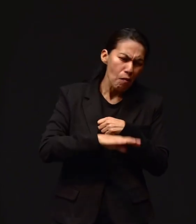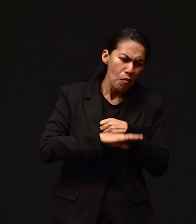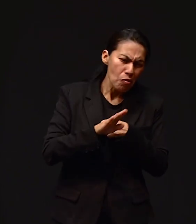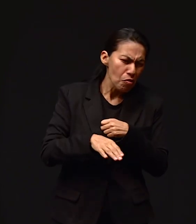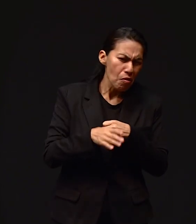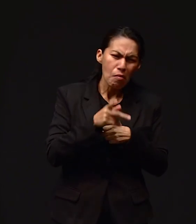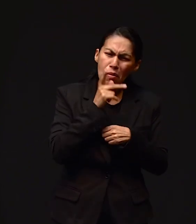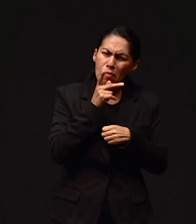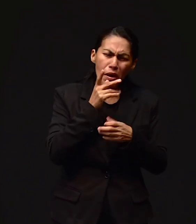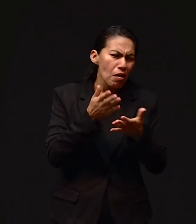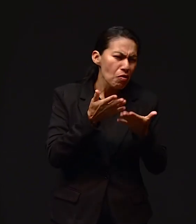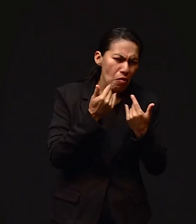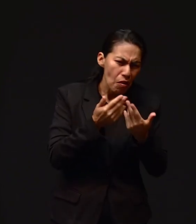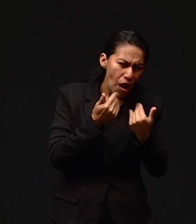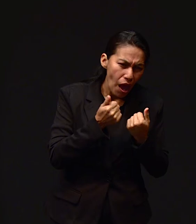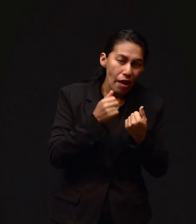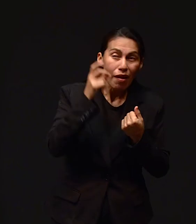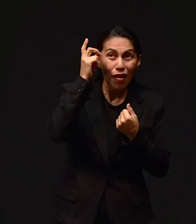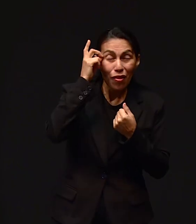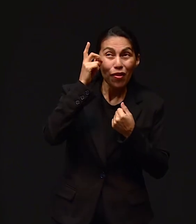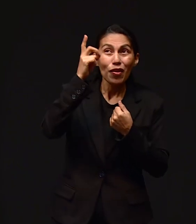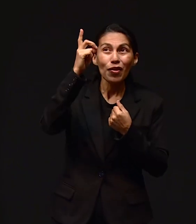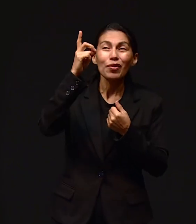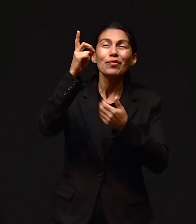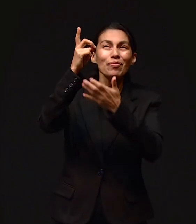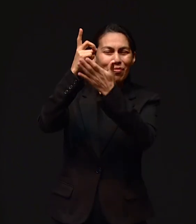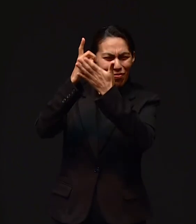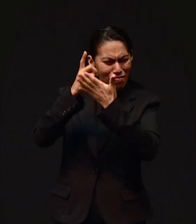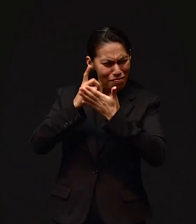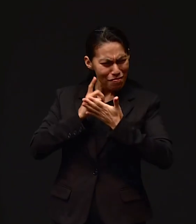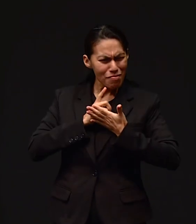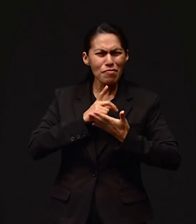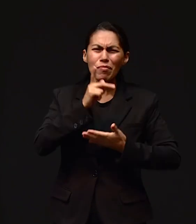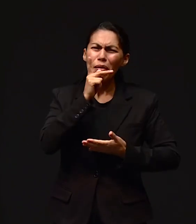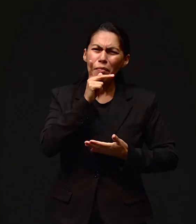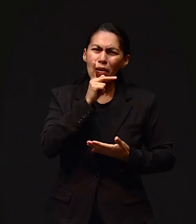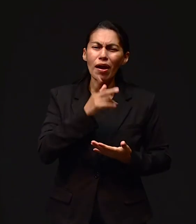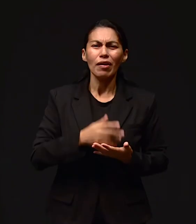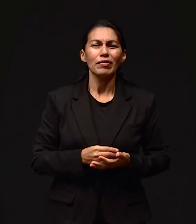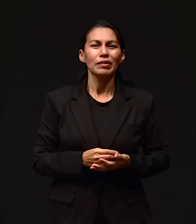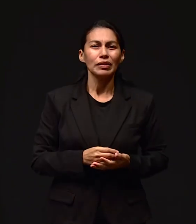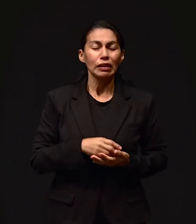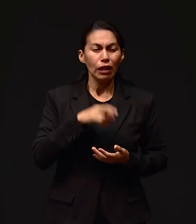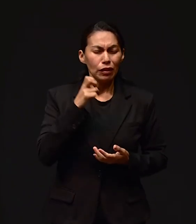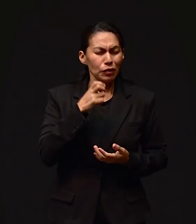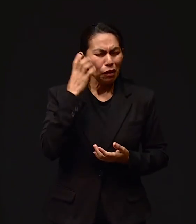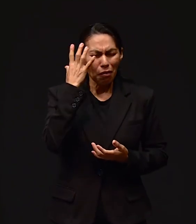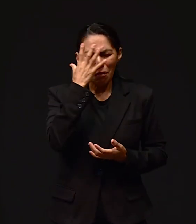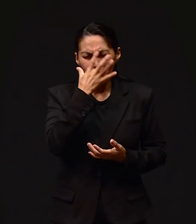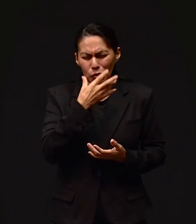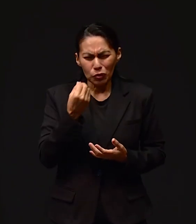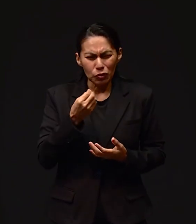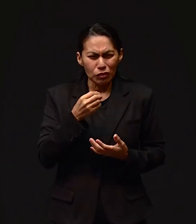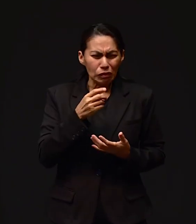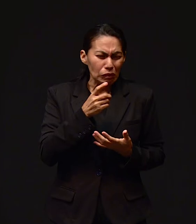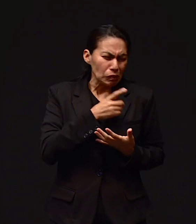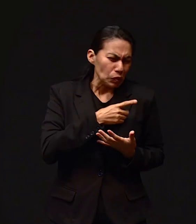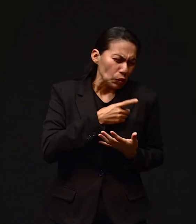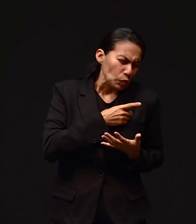estás diciendo perfectamente. Es algo muy lindo. Es maravilloso. Porque llena ese vacío.